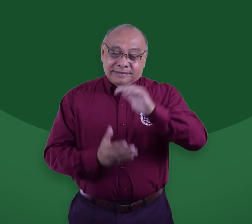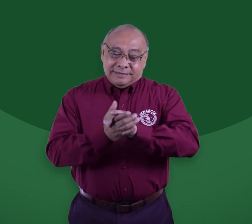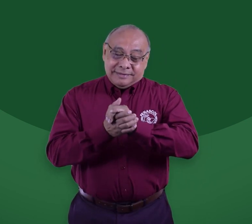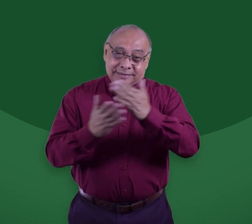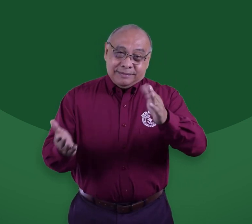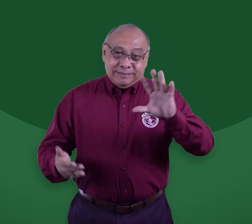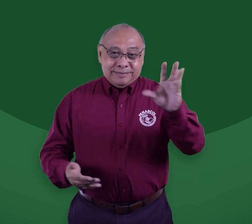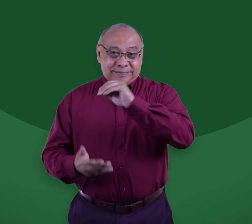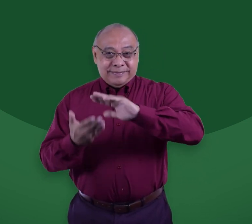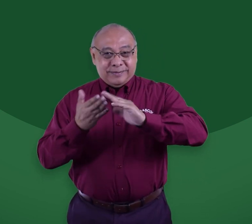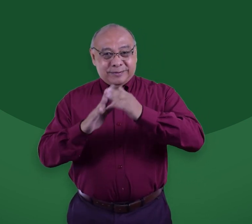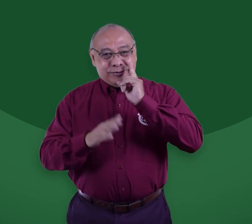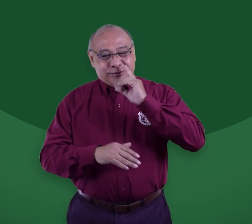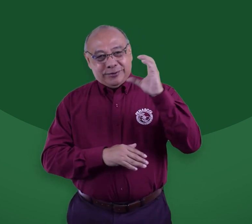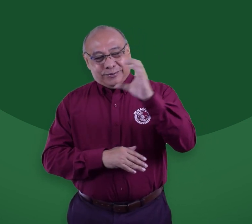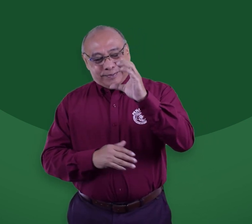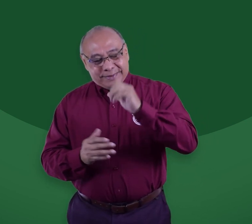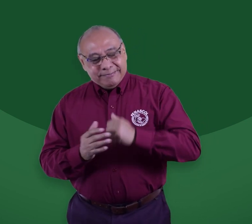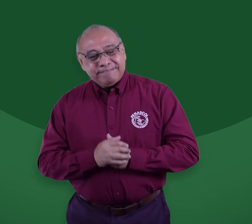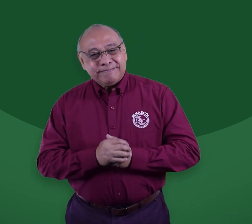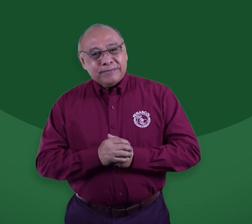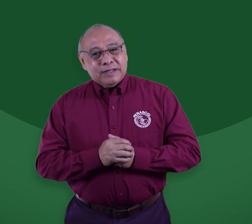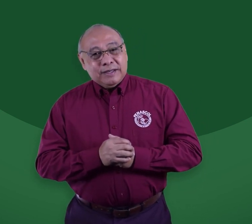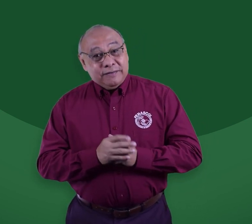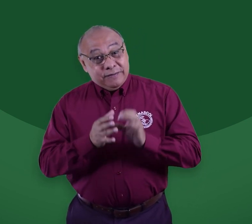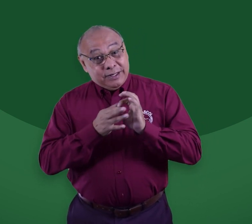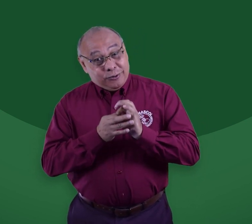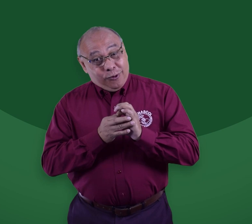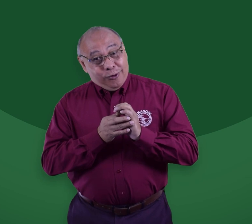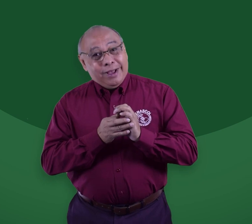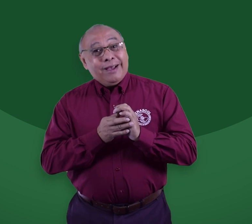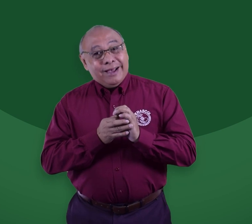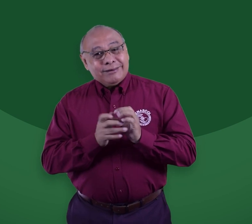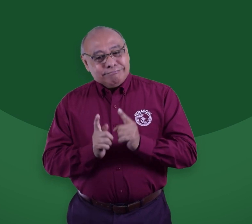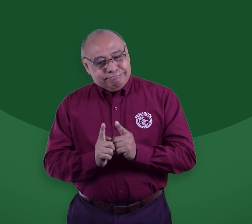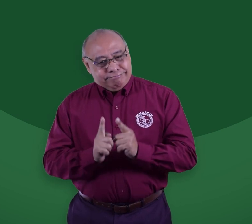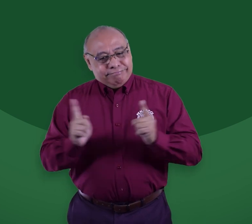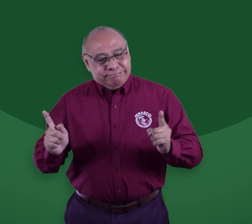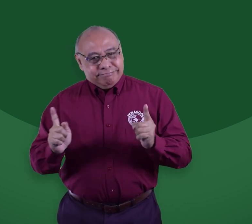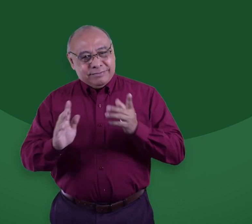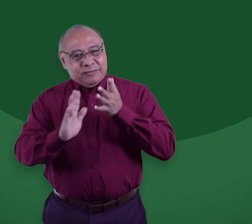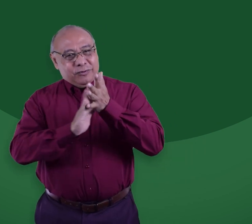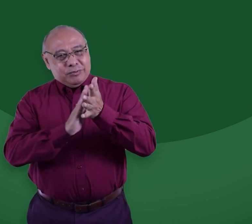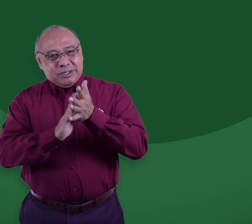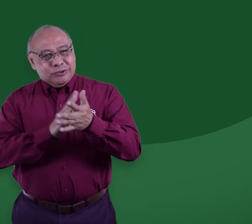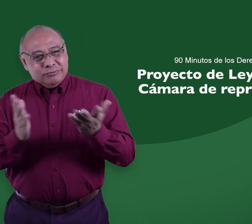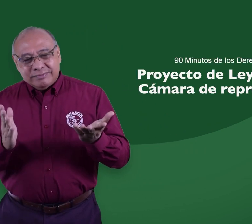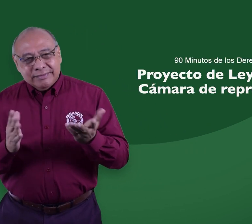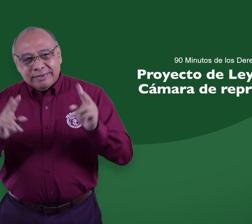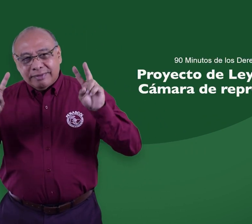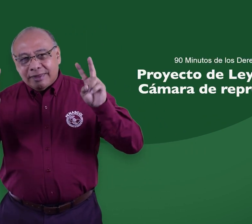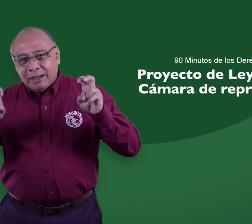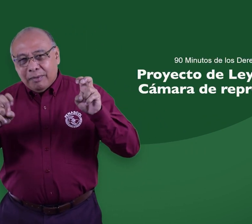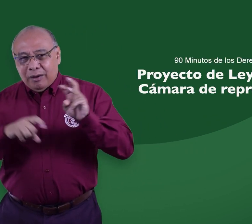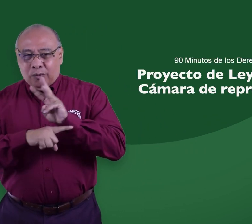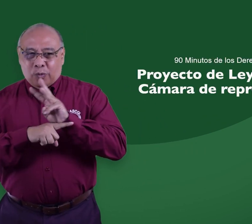Un saludo a toda la comunidad sorda de Colombia, Fenas Call desea ampliar la información respecto al webinar de mañana